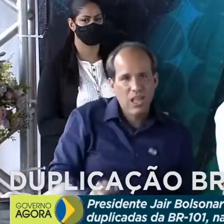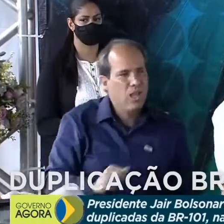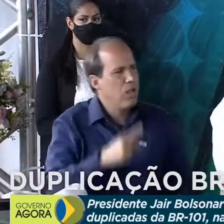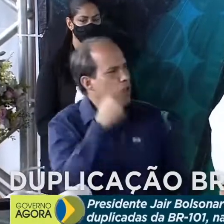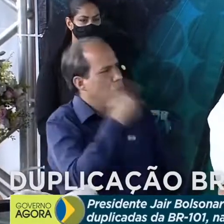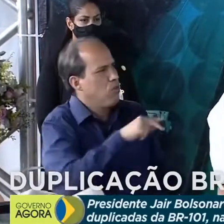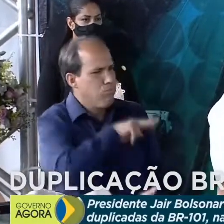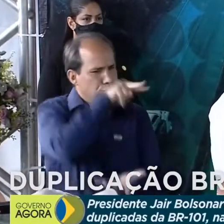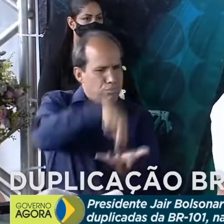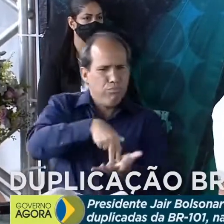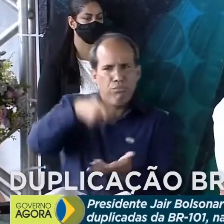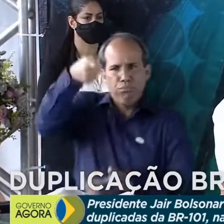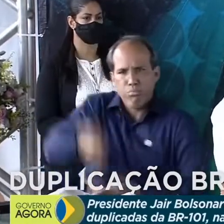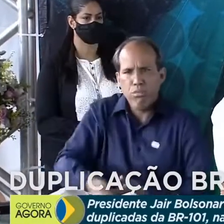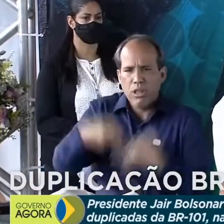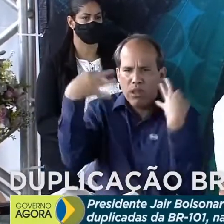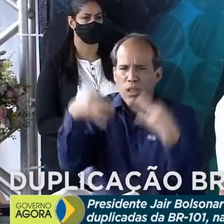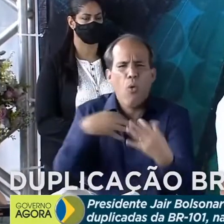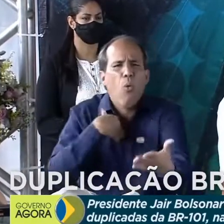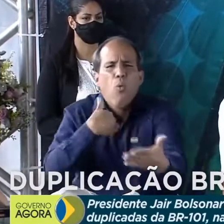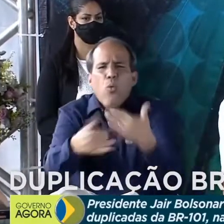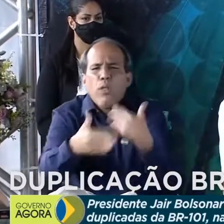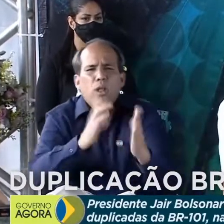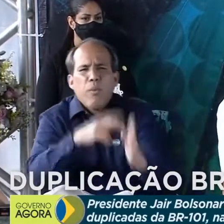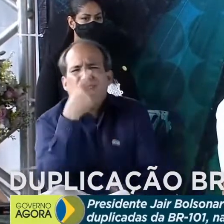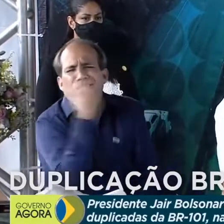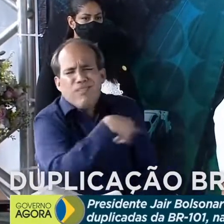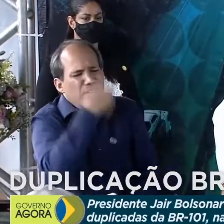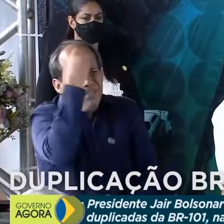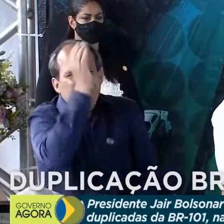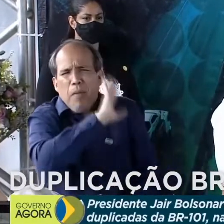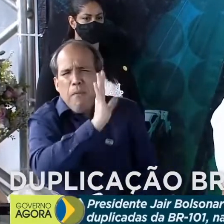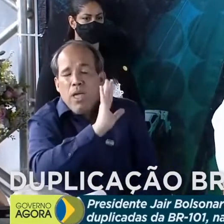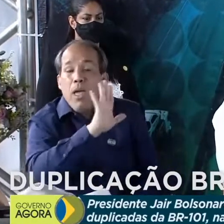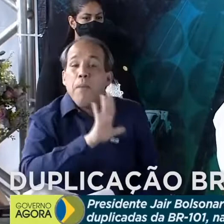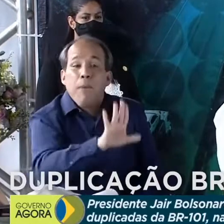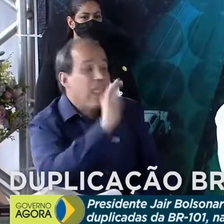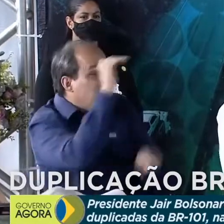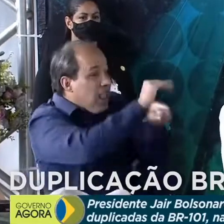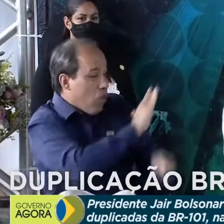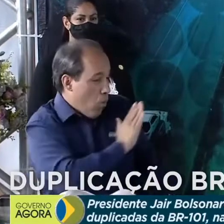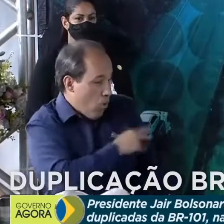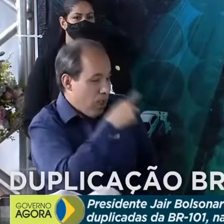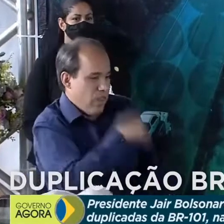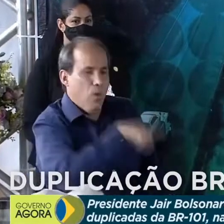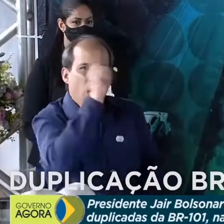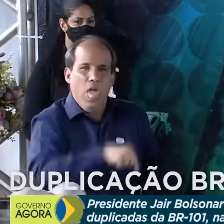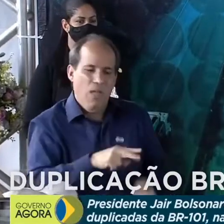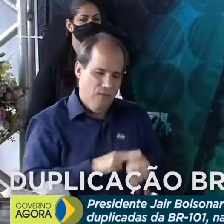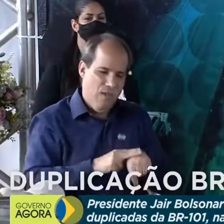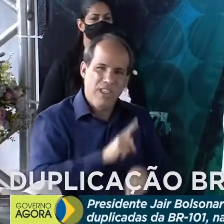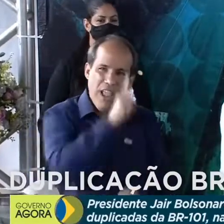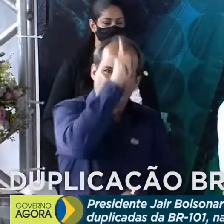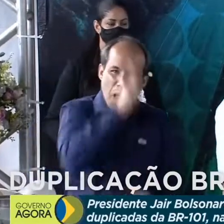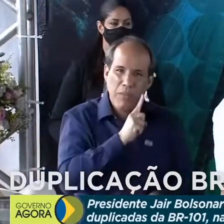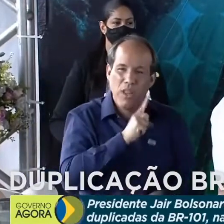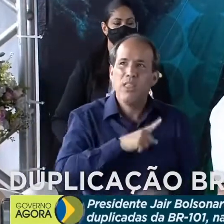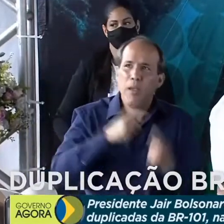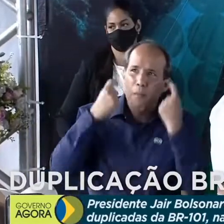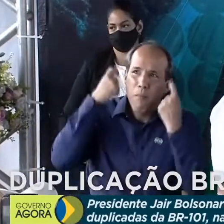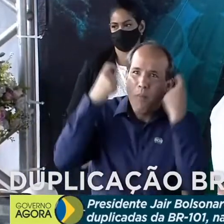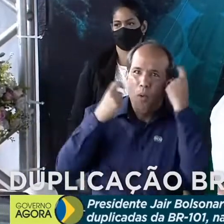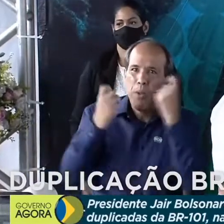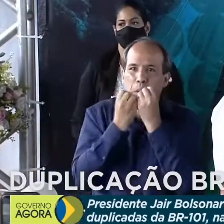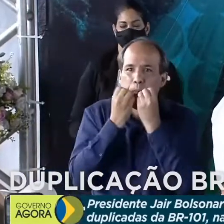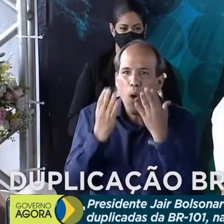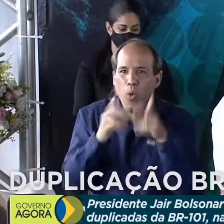seu posicionamento. Não me interessa o partido dela, eu sei que o coração dela é verde e amarelo e está preocupado com o